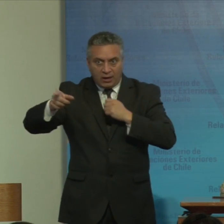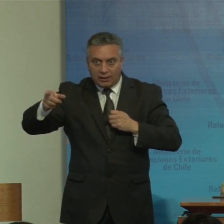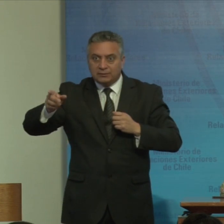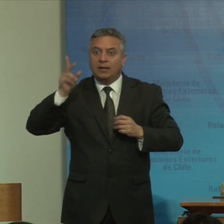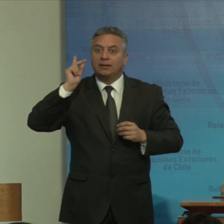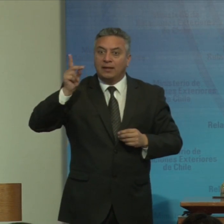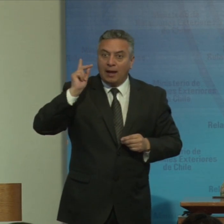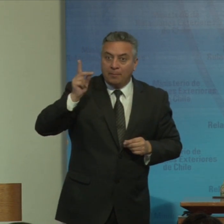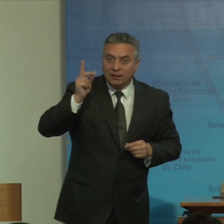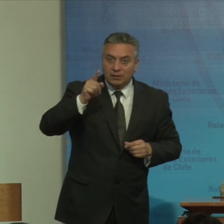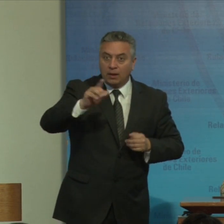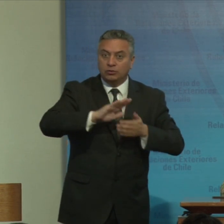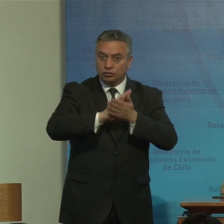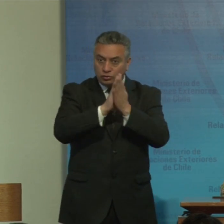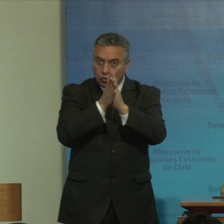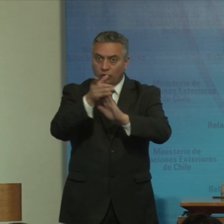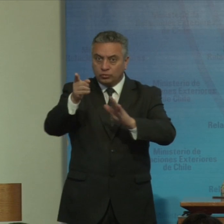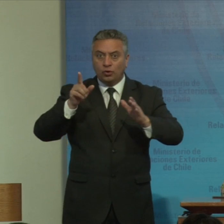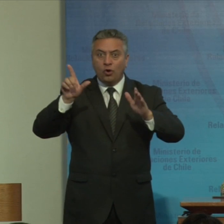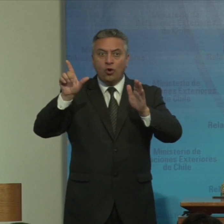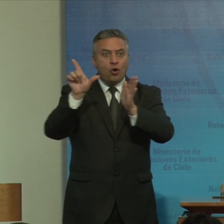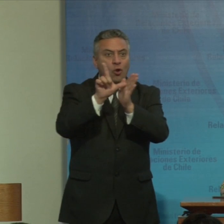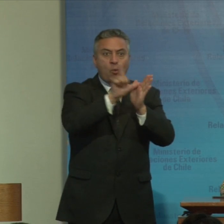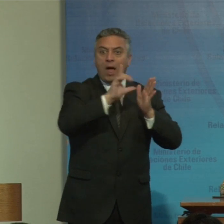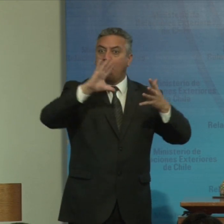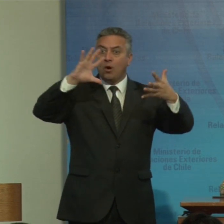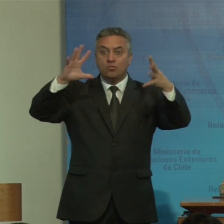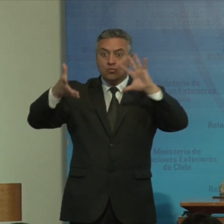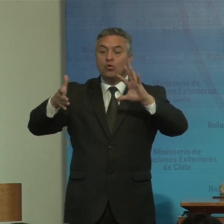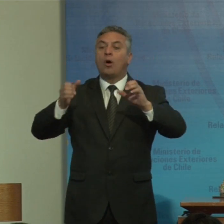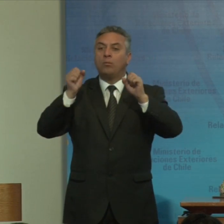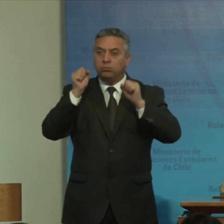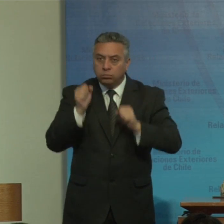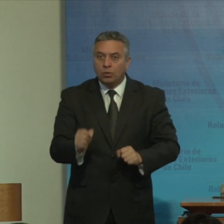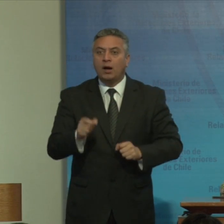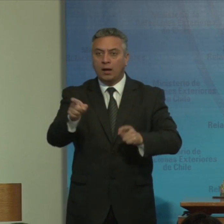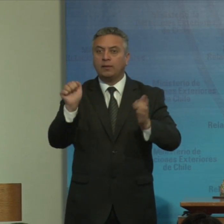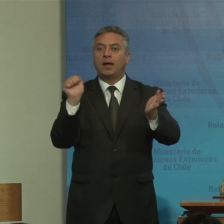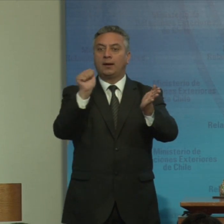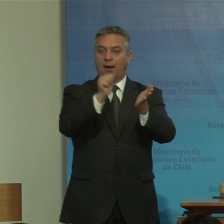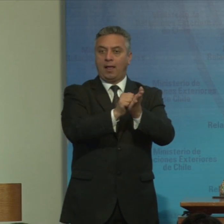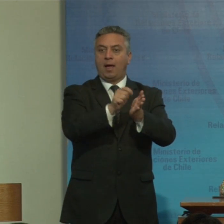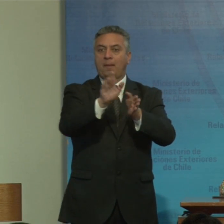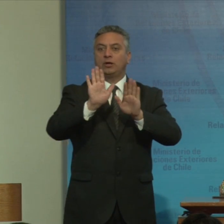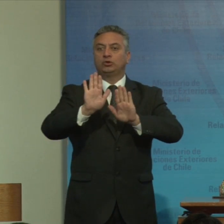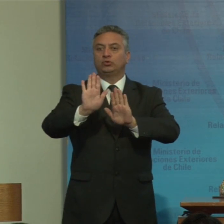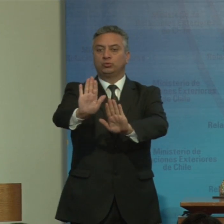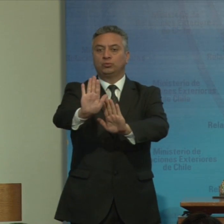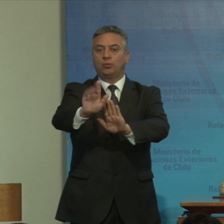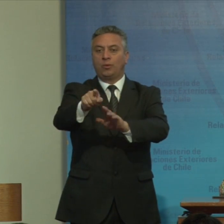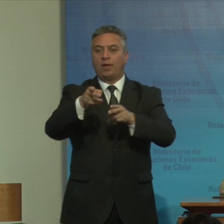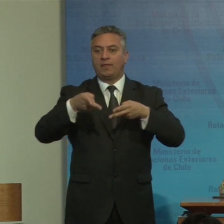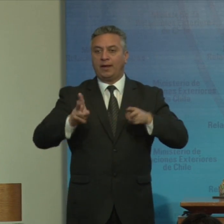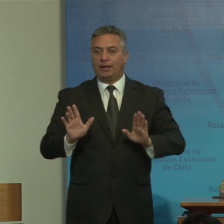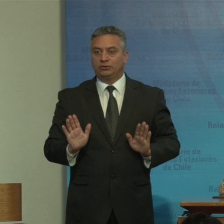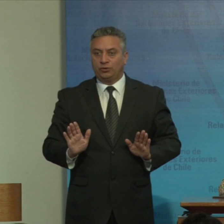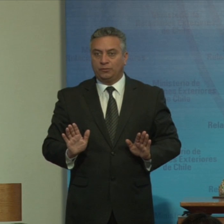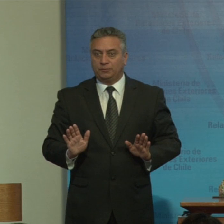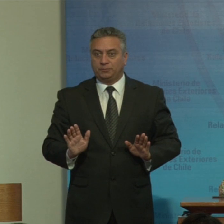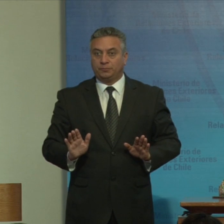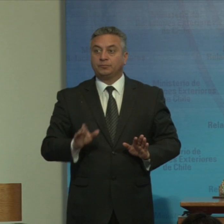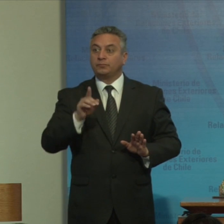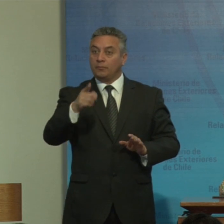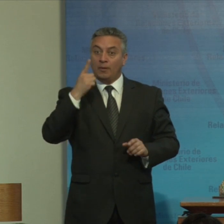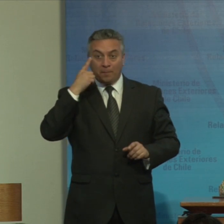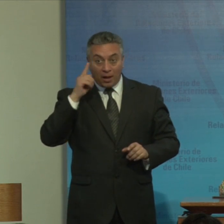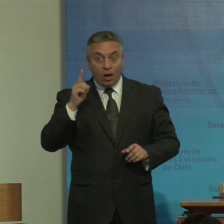partes del mundo tengan las mismas oportunidades de reclamar sus derechos ya sea donde viven pero por otro